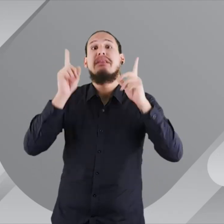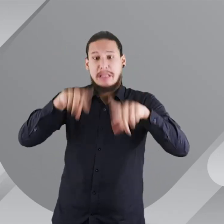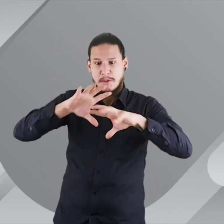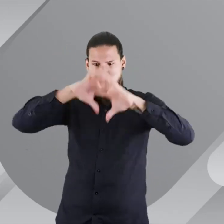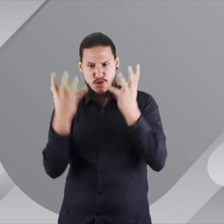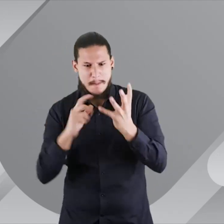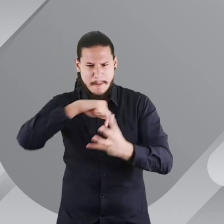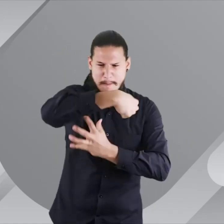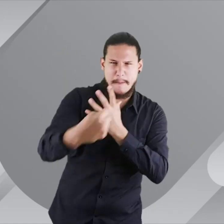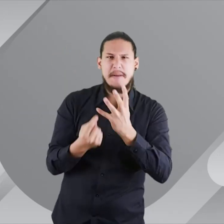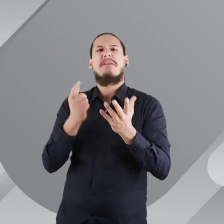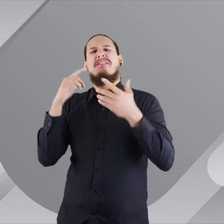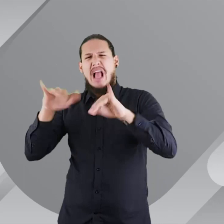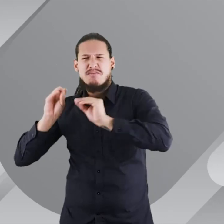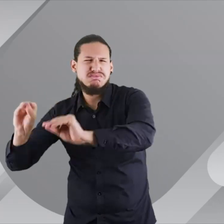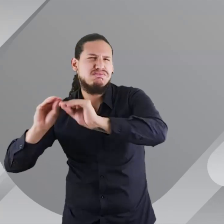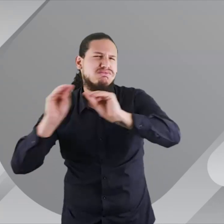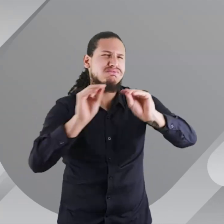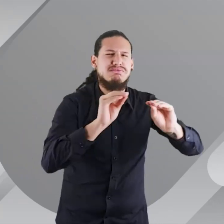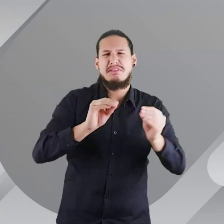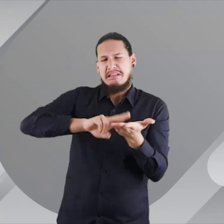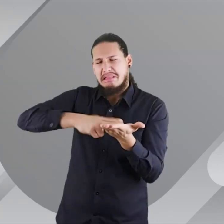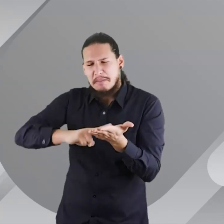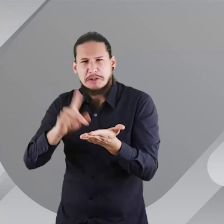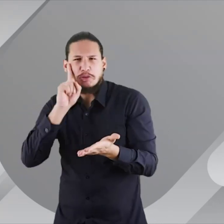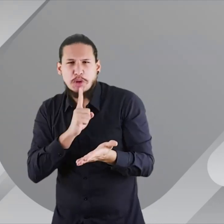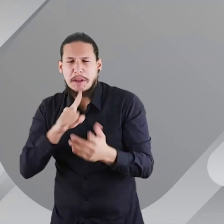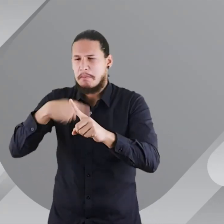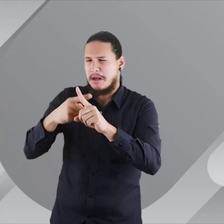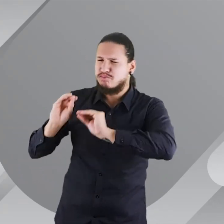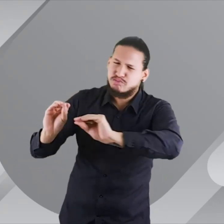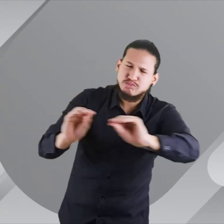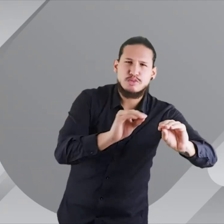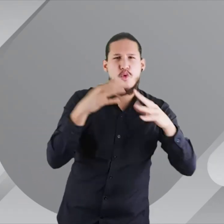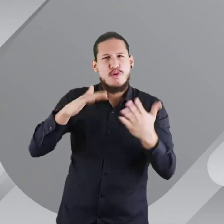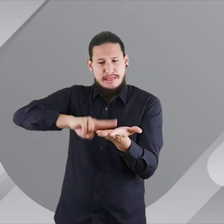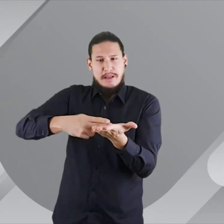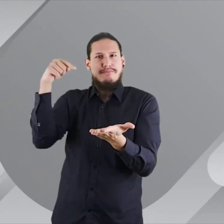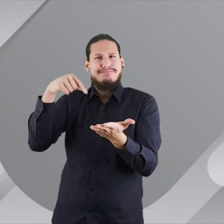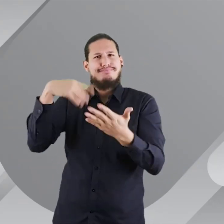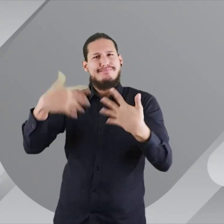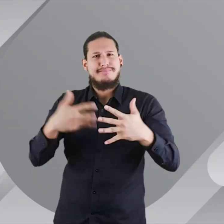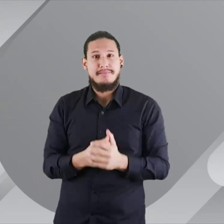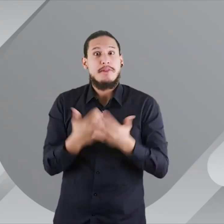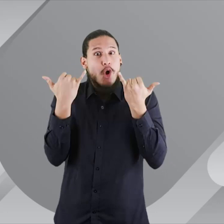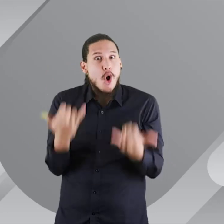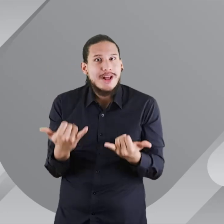procesos de formación que ha liderado a nivel mundial para personas sordas y oyentes. Y además vamos a tener la oportunidad de